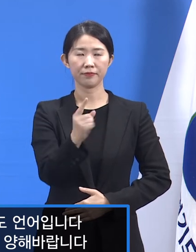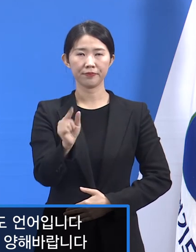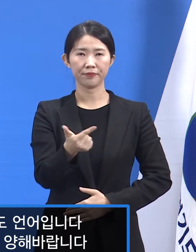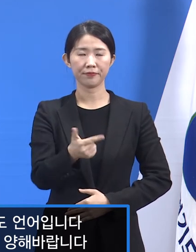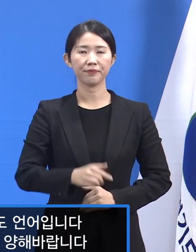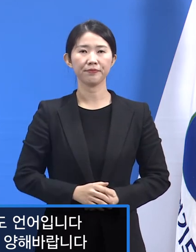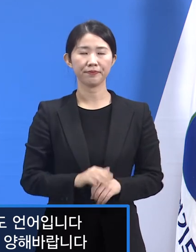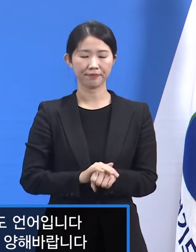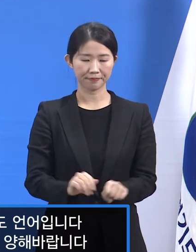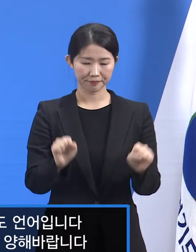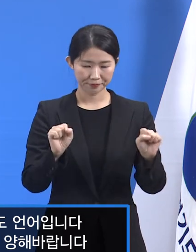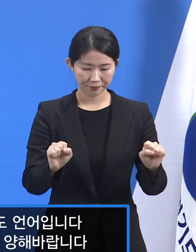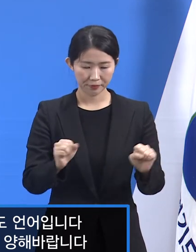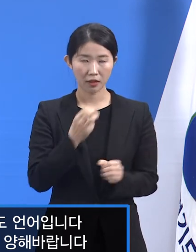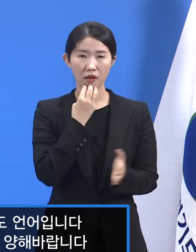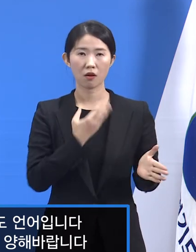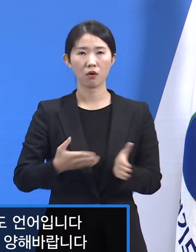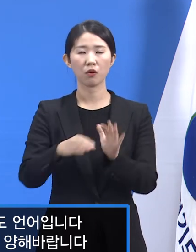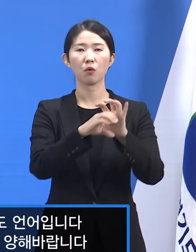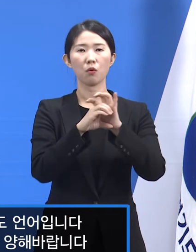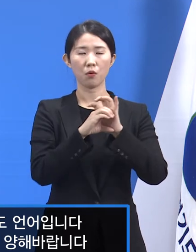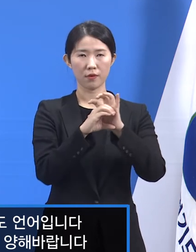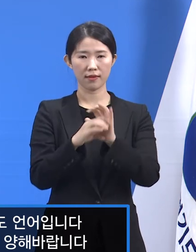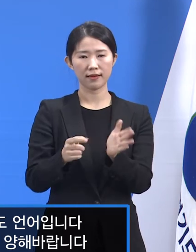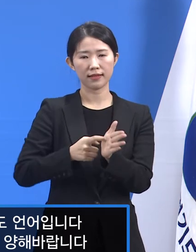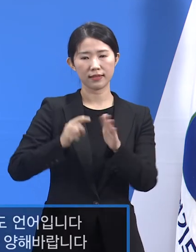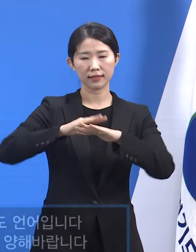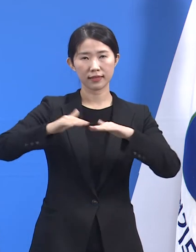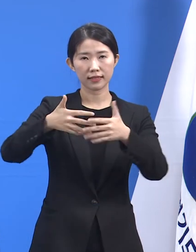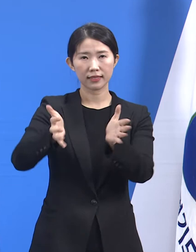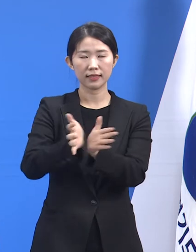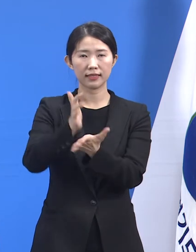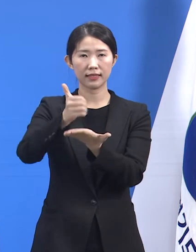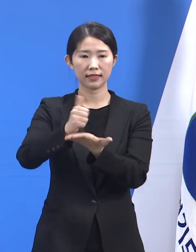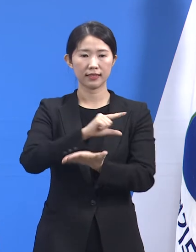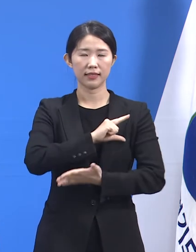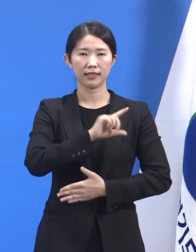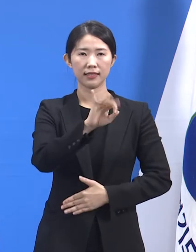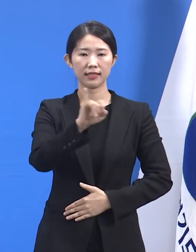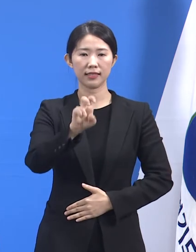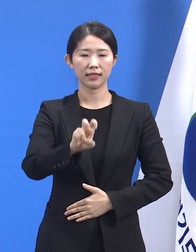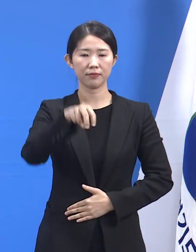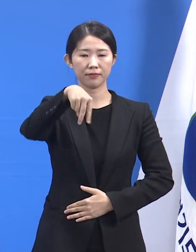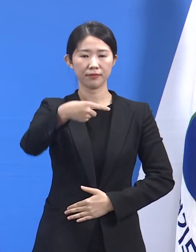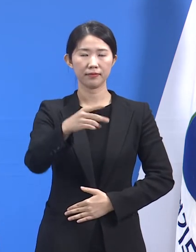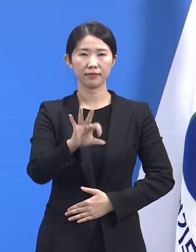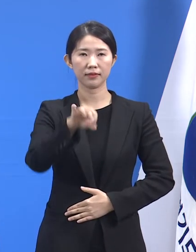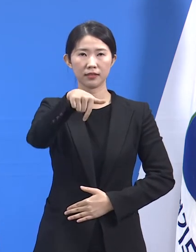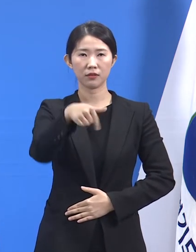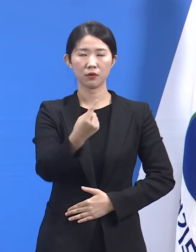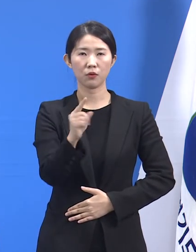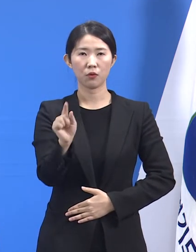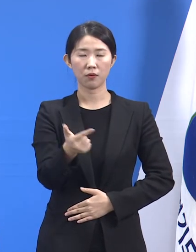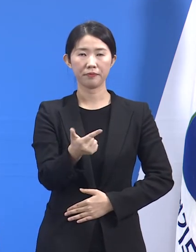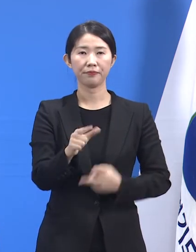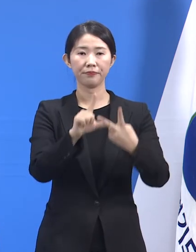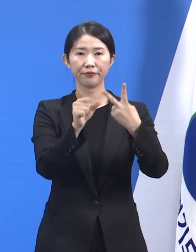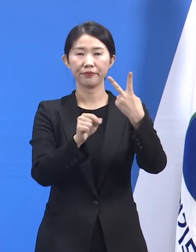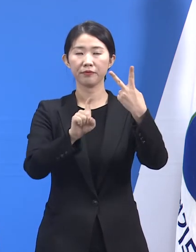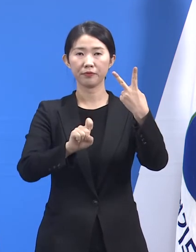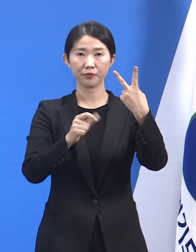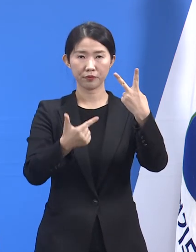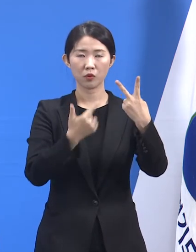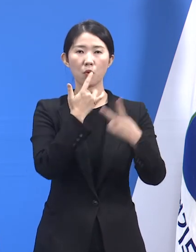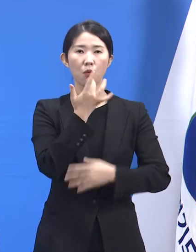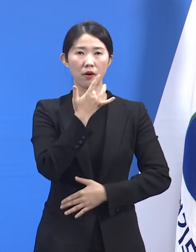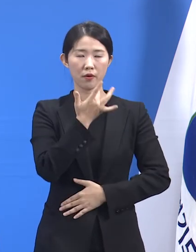안녕하십니까. 경기도 코로나19 긴급대응단의 임순관입니다. 2월 16일 화요일 경기도 코로나19